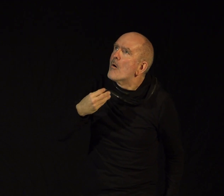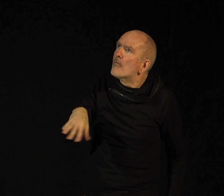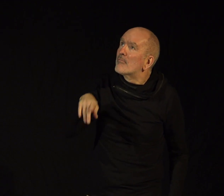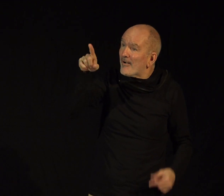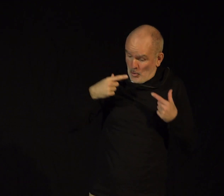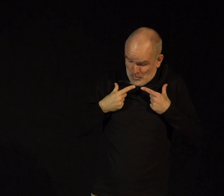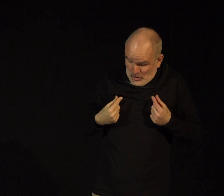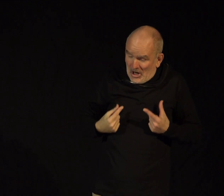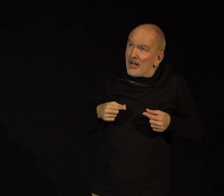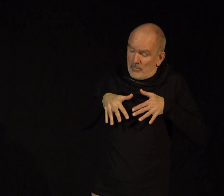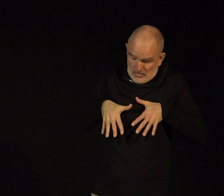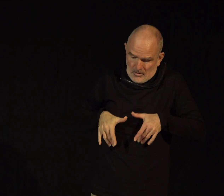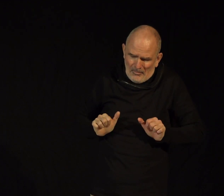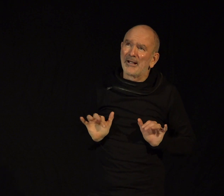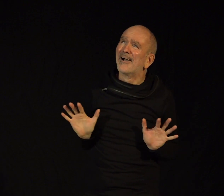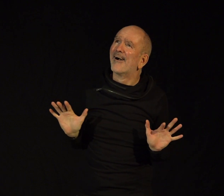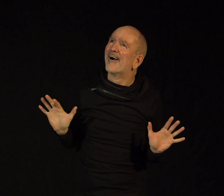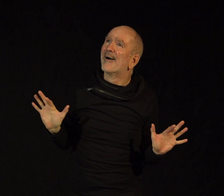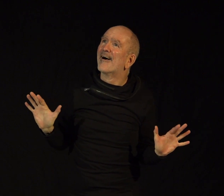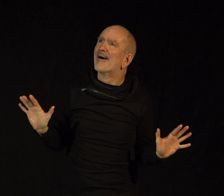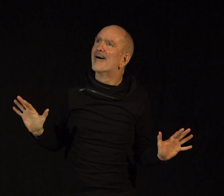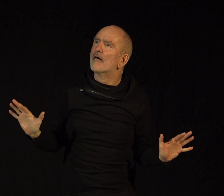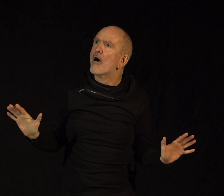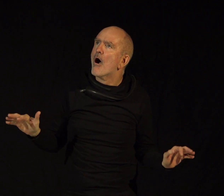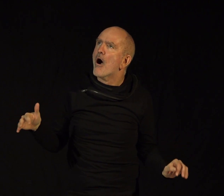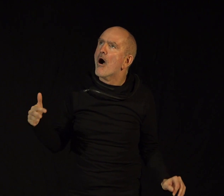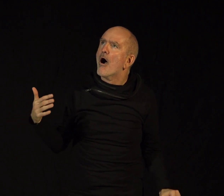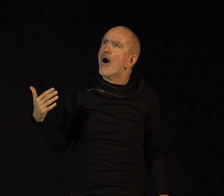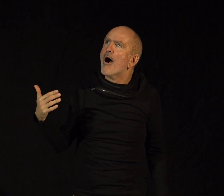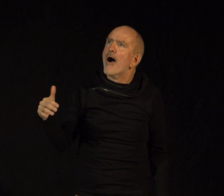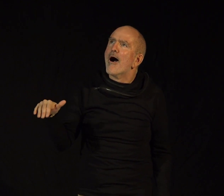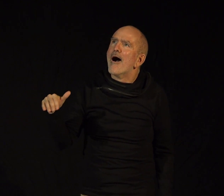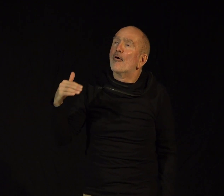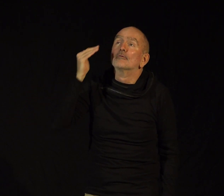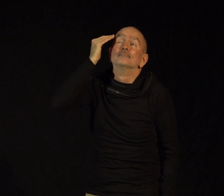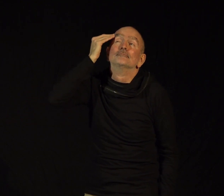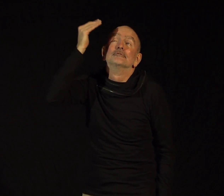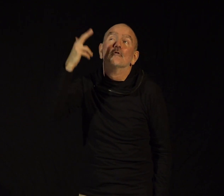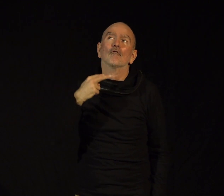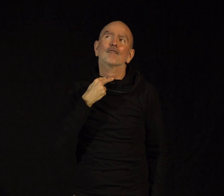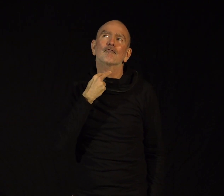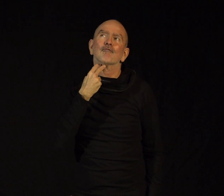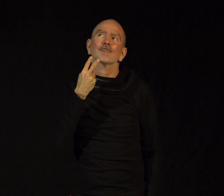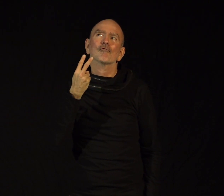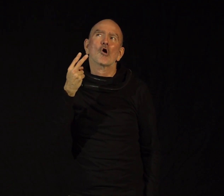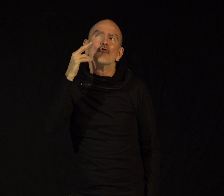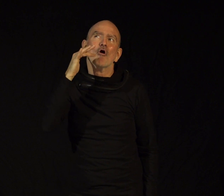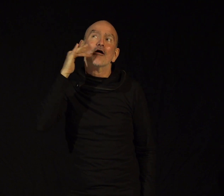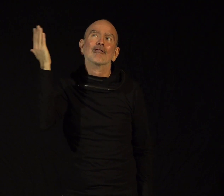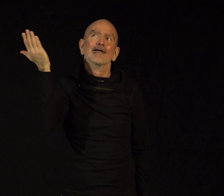semblez beau. Sans mentir, si votre ramage se rapporte à votre plumage, vous êtes le